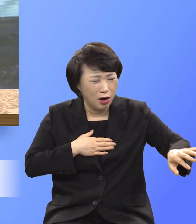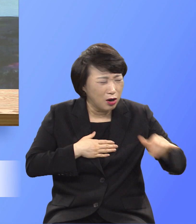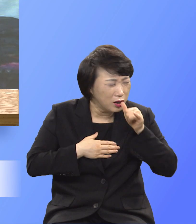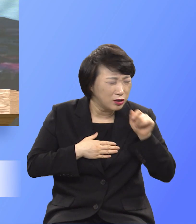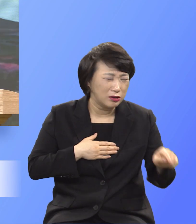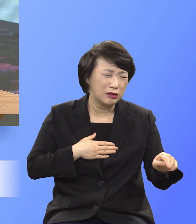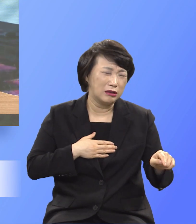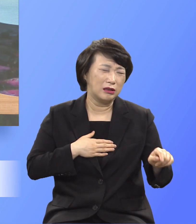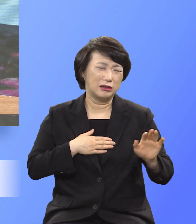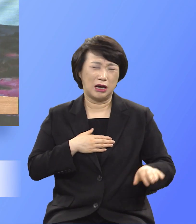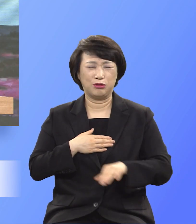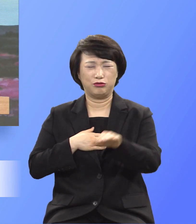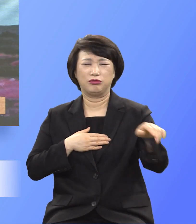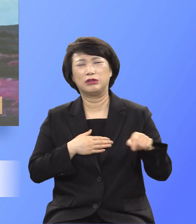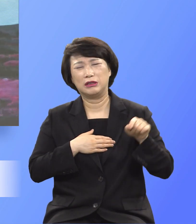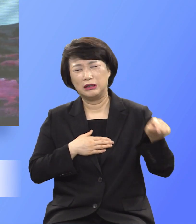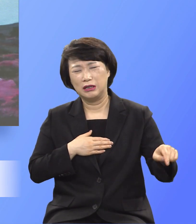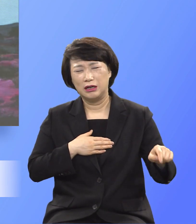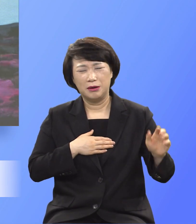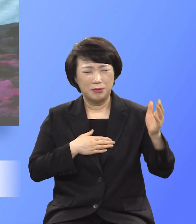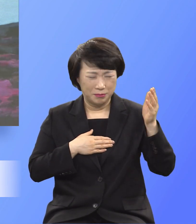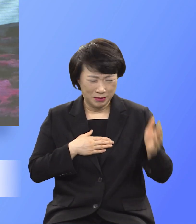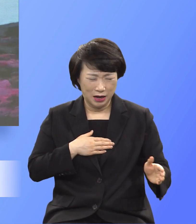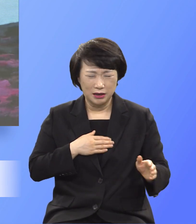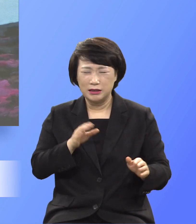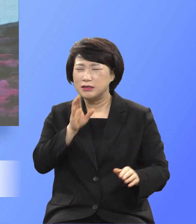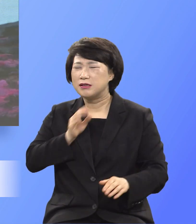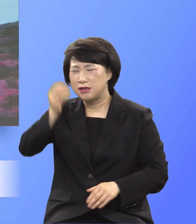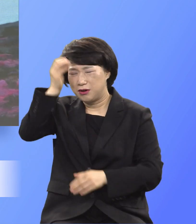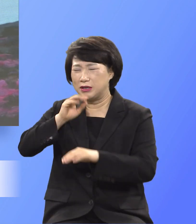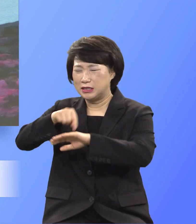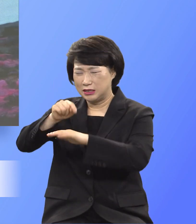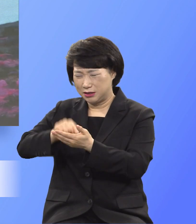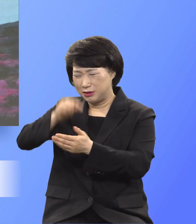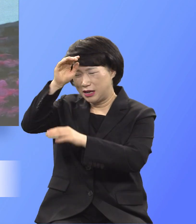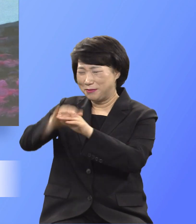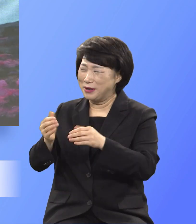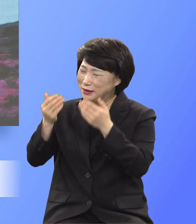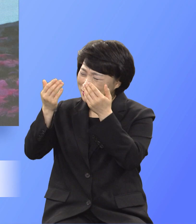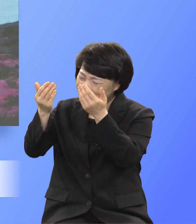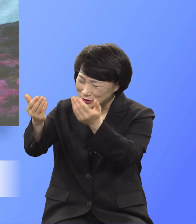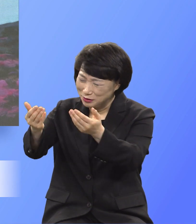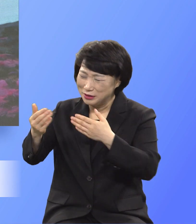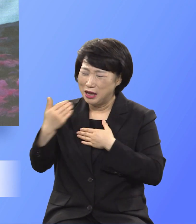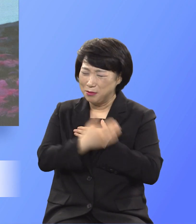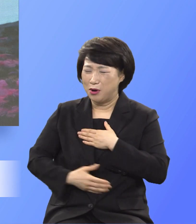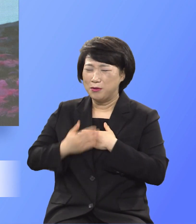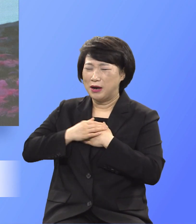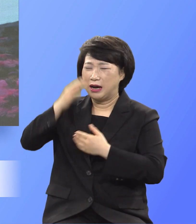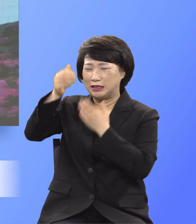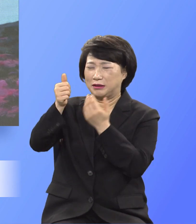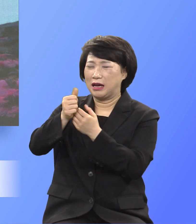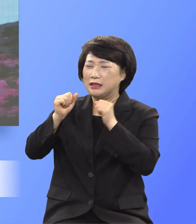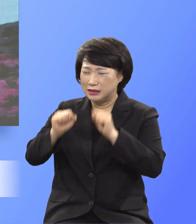우린 전부 신령과 진정으로 예배드리고 내 몸을 산 제물로 드리게